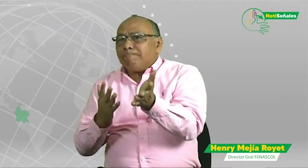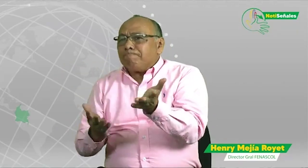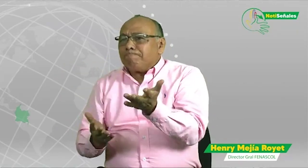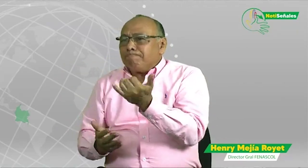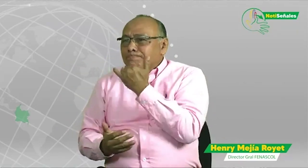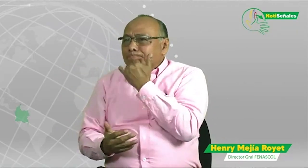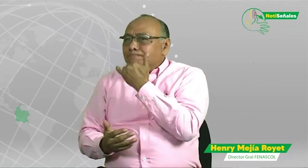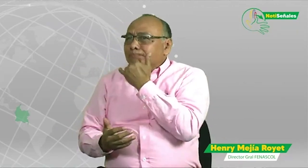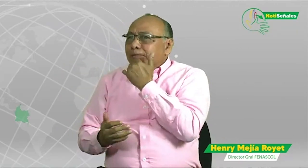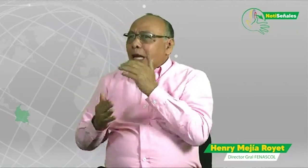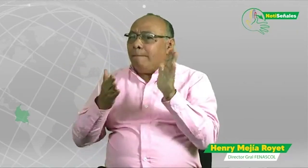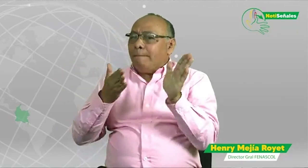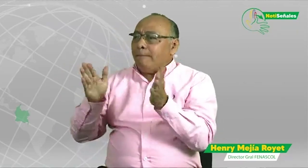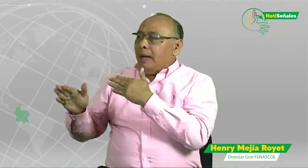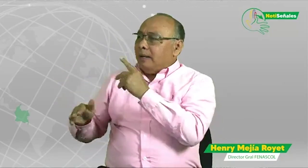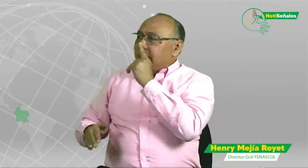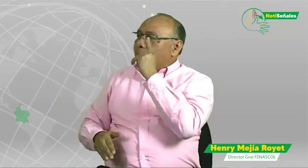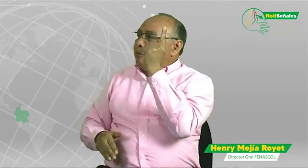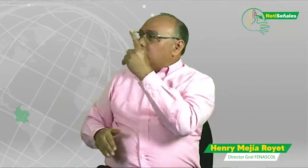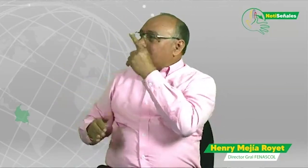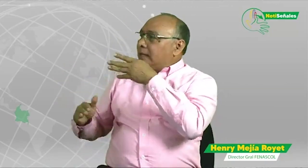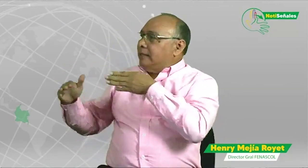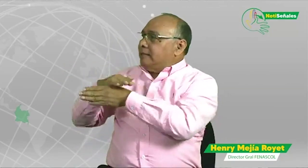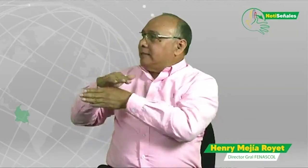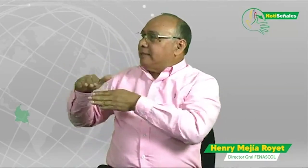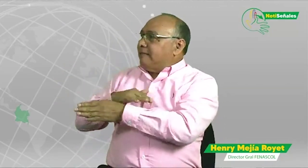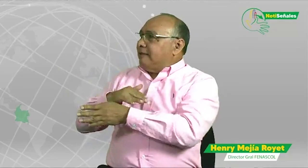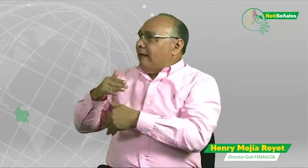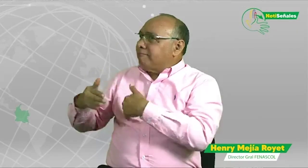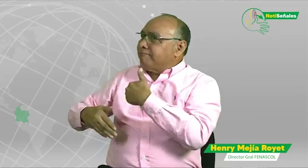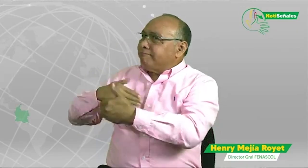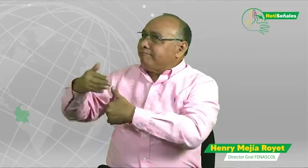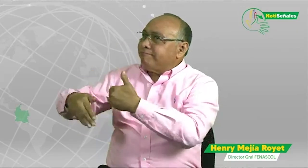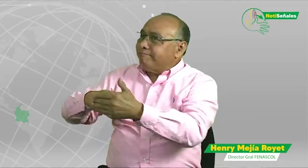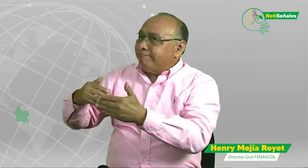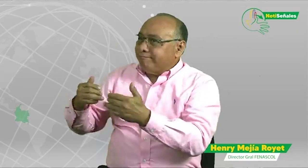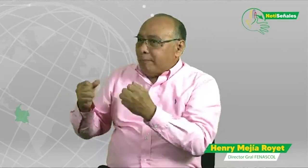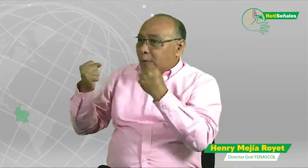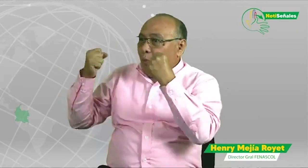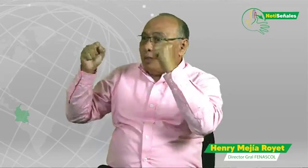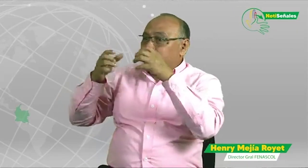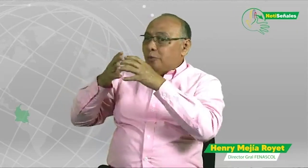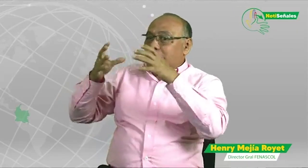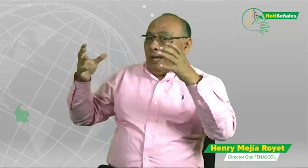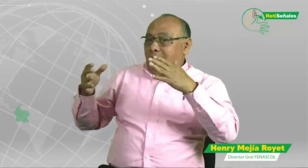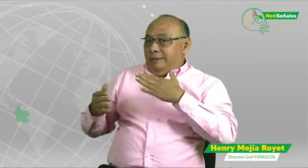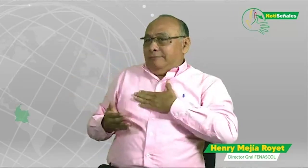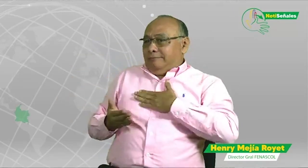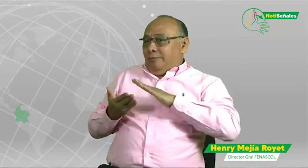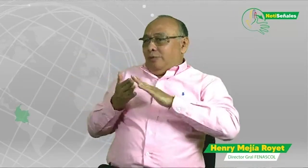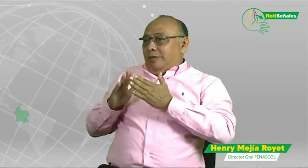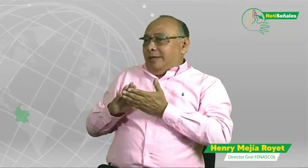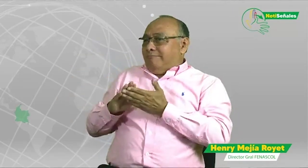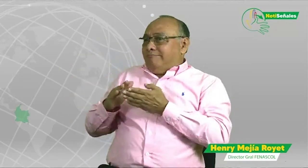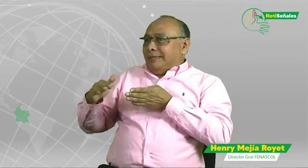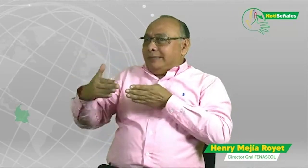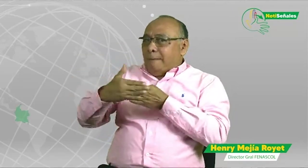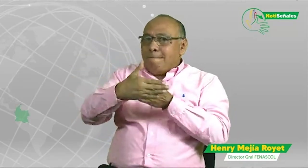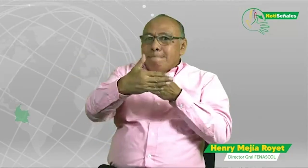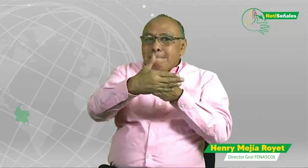accesibilidad, quisiera que nos contaras cómo va el plan general, ese plan nacional de accesibilidad, del cual nosotros